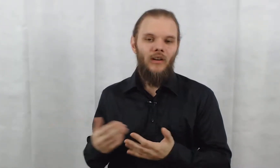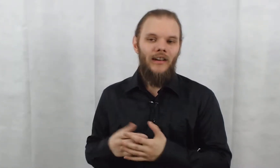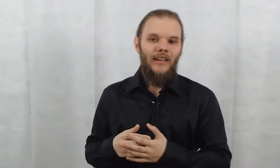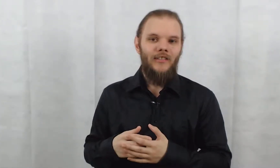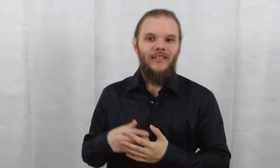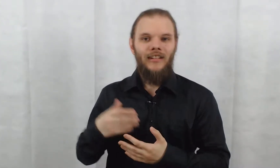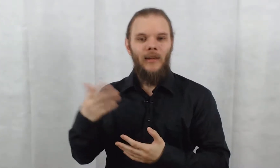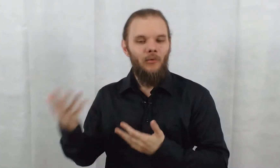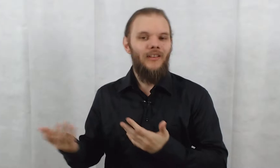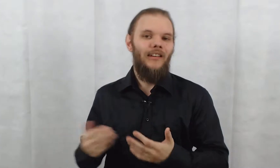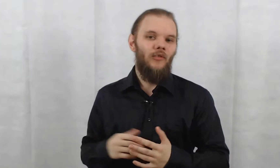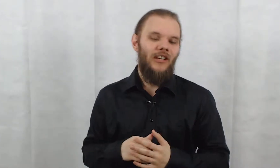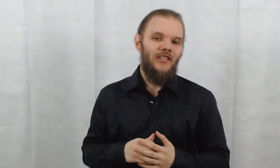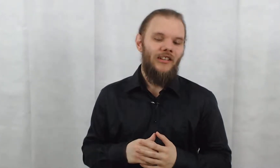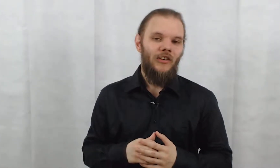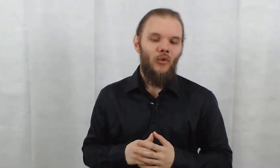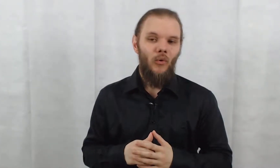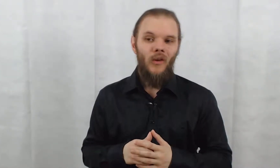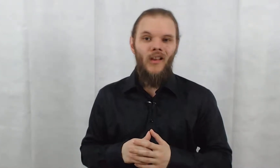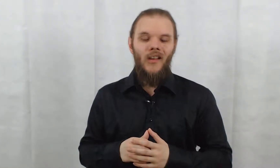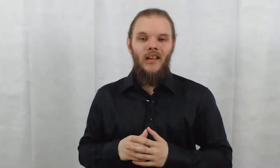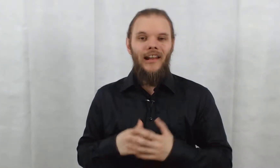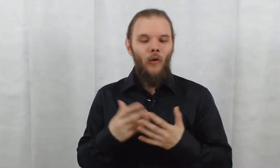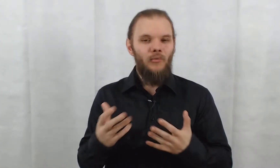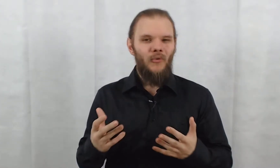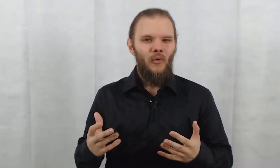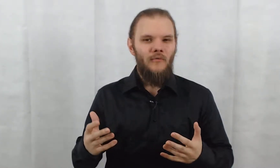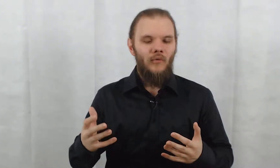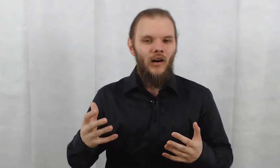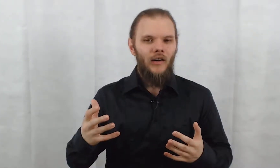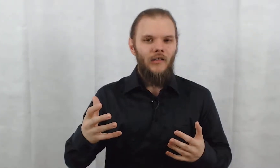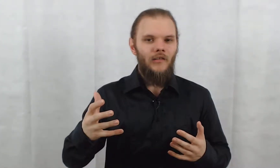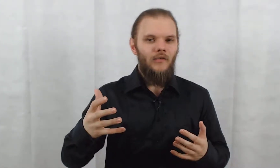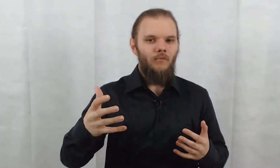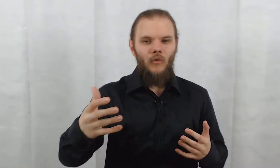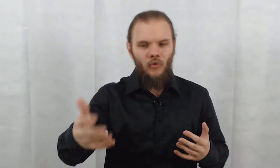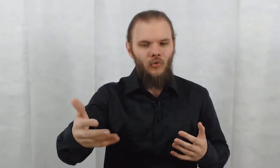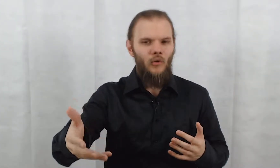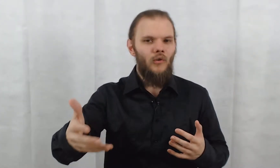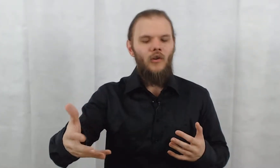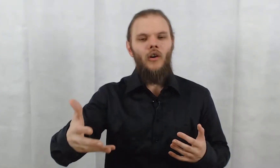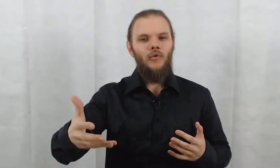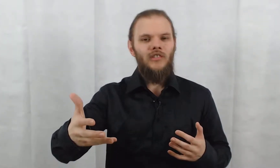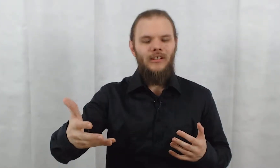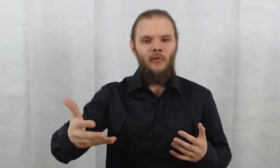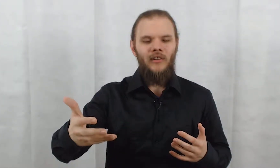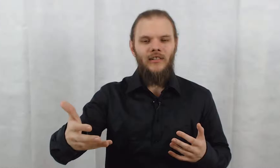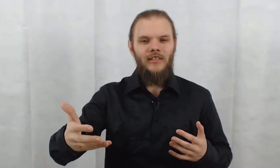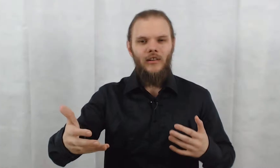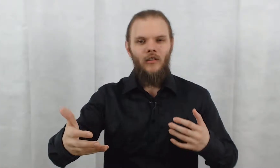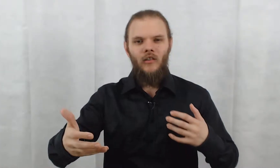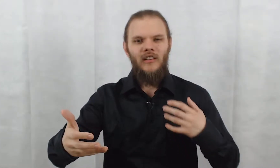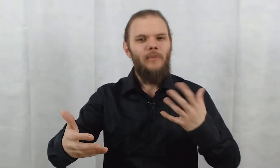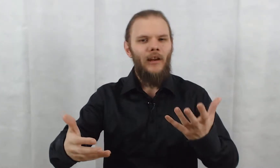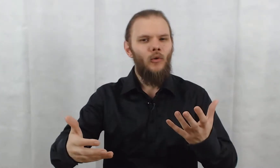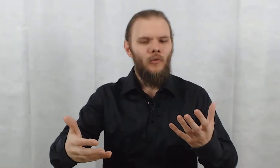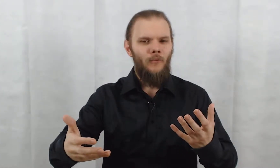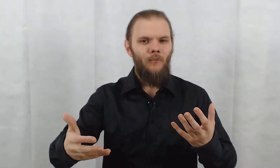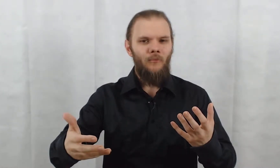Alec, qui répondrait davantage à des questions. Là, en plus, on le voit sur le corps du type en train de dire « libère-le ».